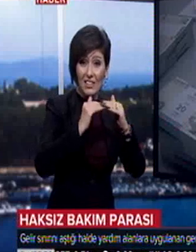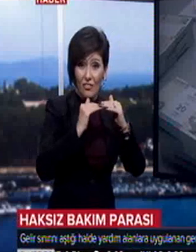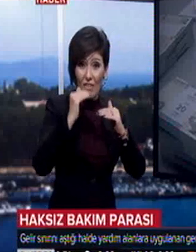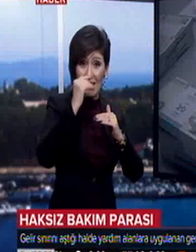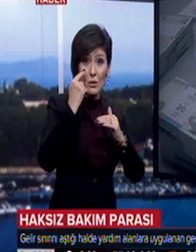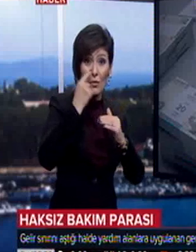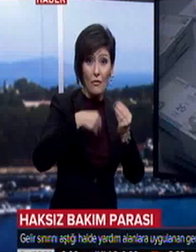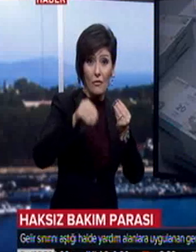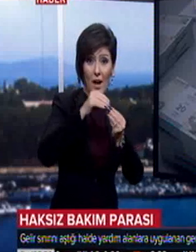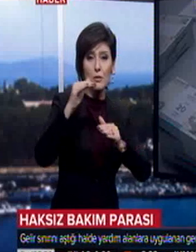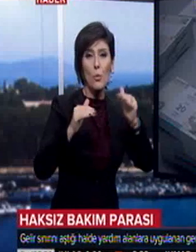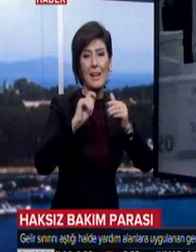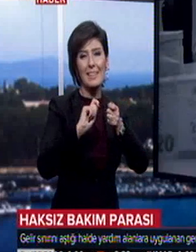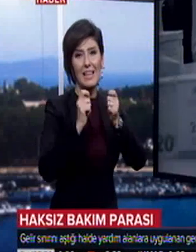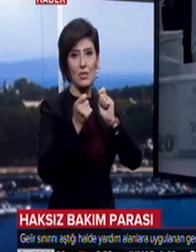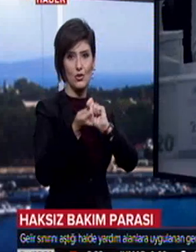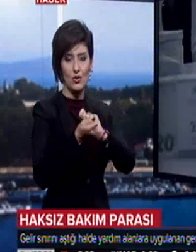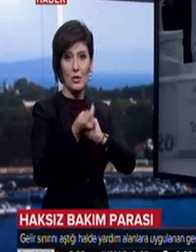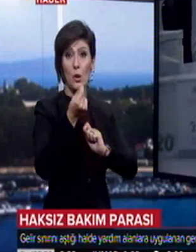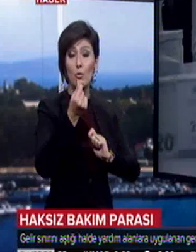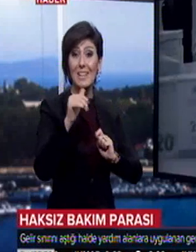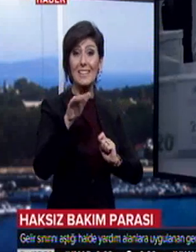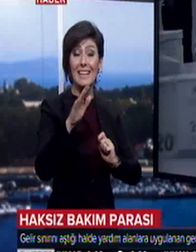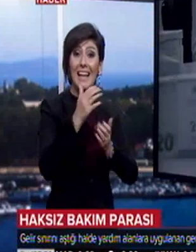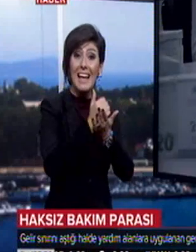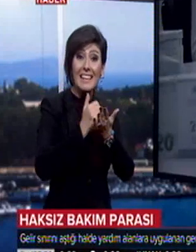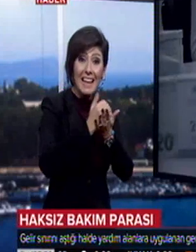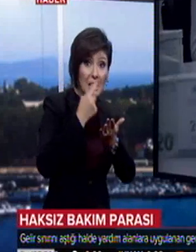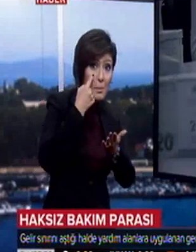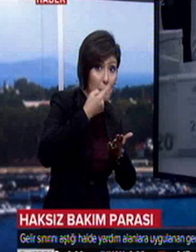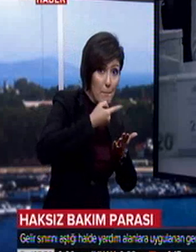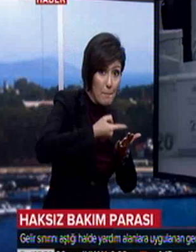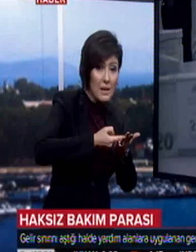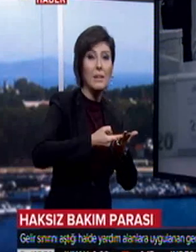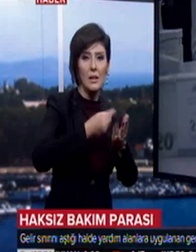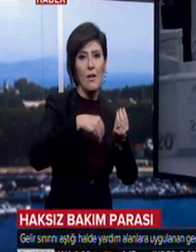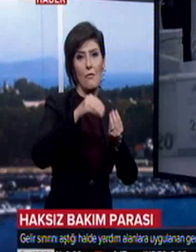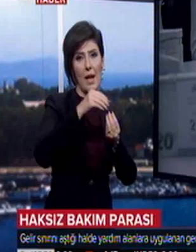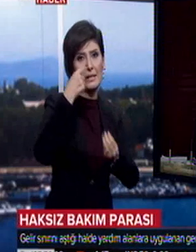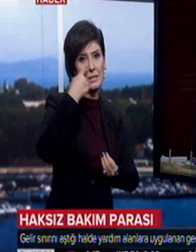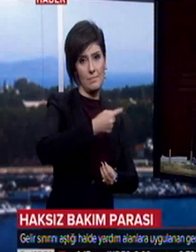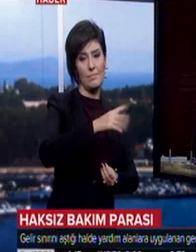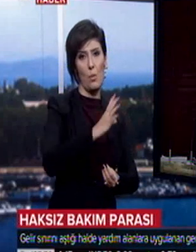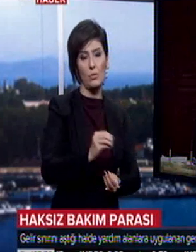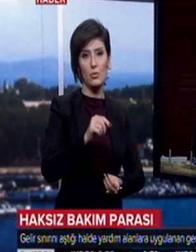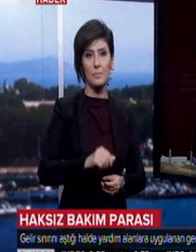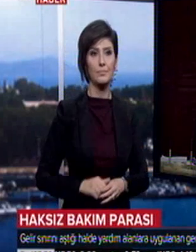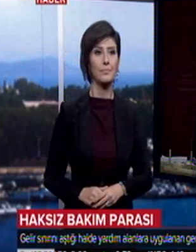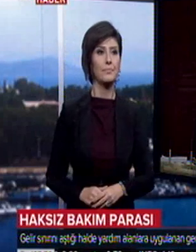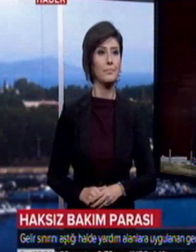uygulanacak faiz oranı değişecek. Ücretin değil, gelir sınırının aşıldığı ölçüde faiz uygulanacak. Oylarınıza sunuyorum, kabul edenler,